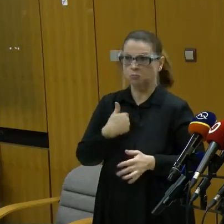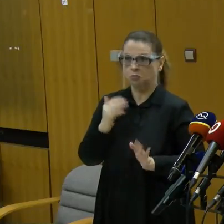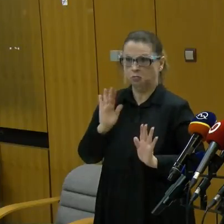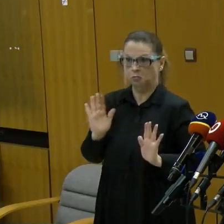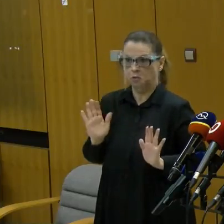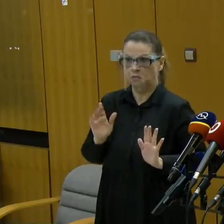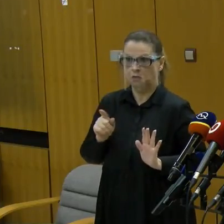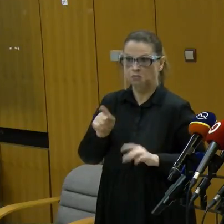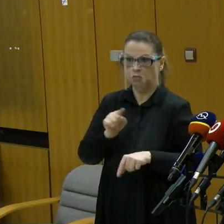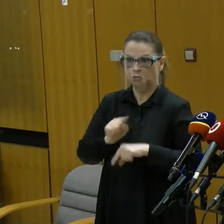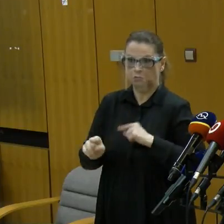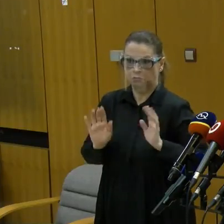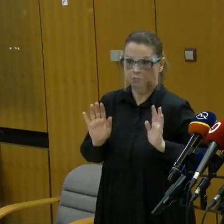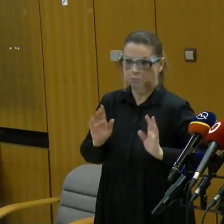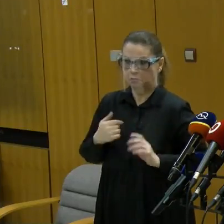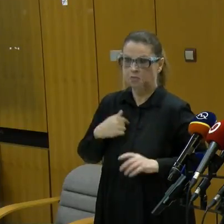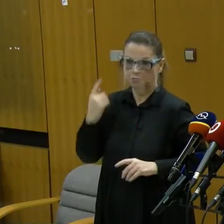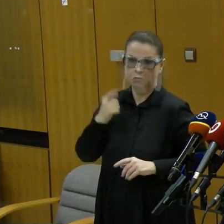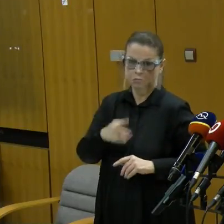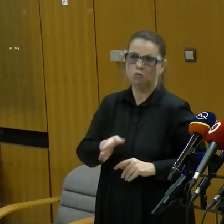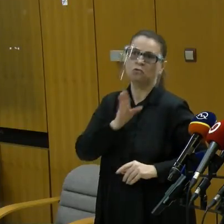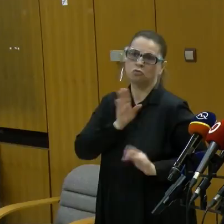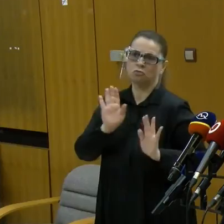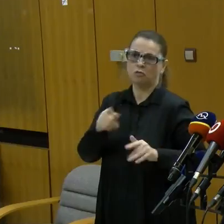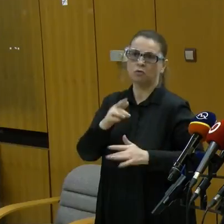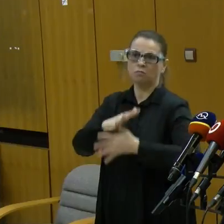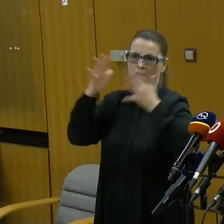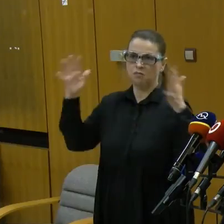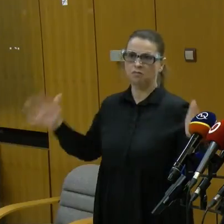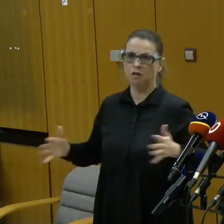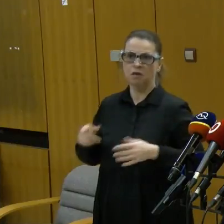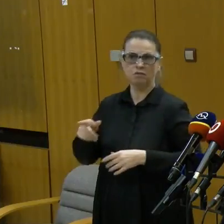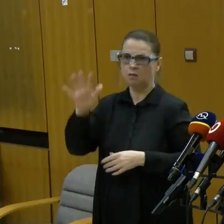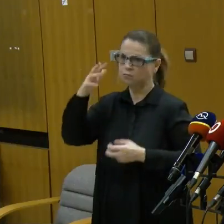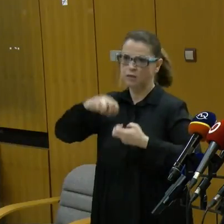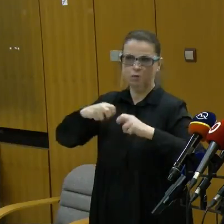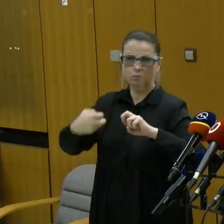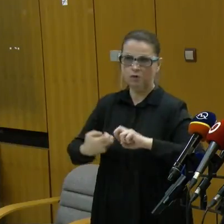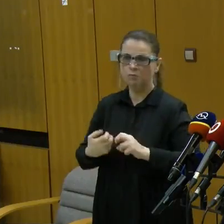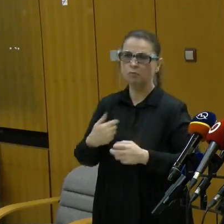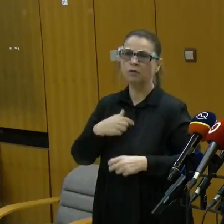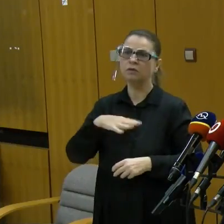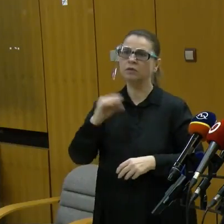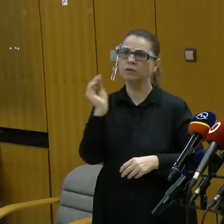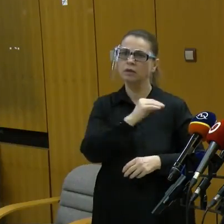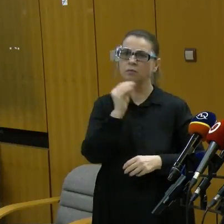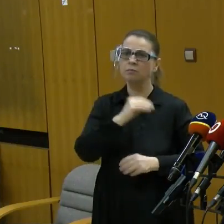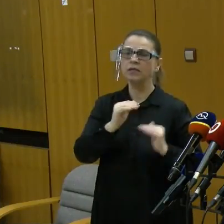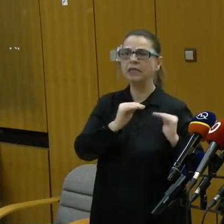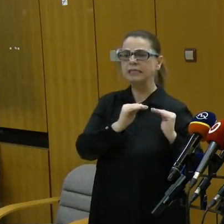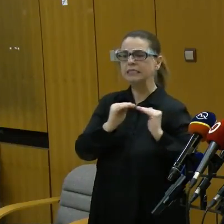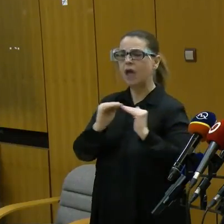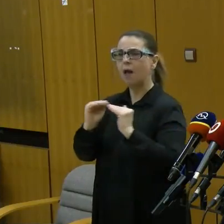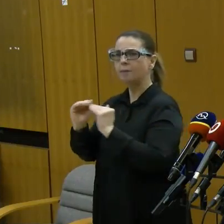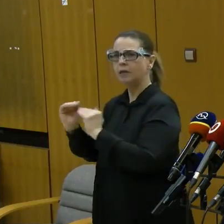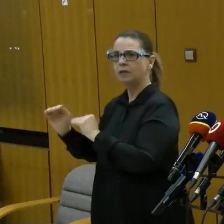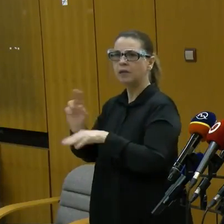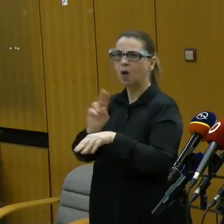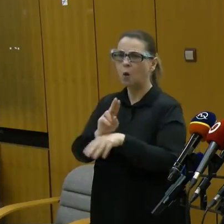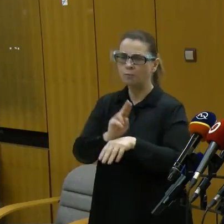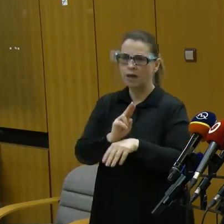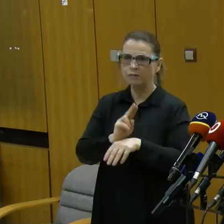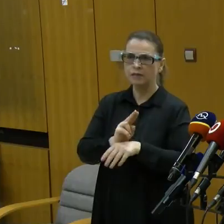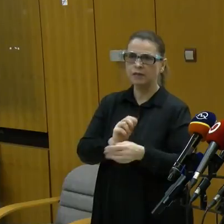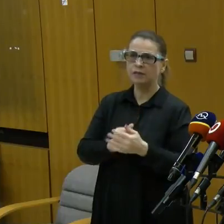nedostatok. Práve naopak, myslím si, že tých je naozaj dostatok, kde tam problém nie je. Ja by som sa rád opýtala na stabilite tých opatrení. Čo by ste odkázali,